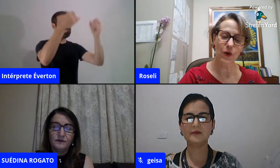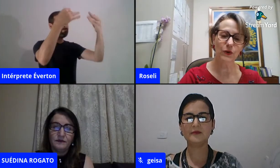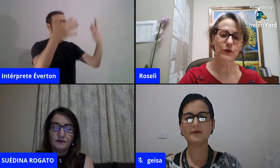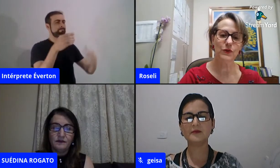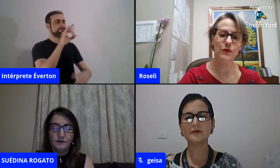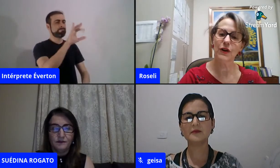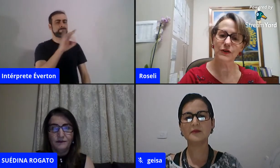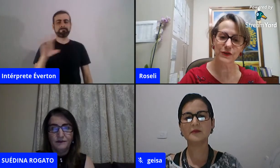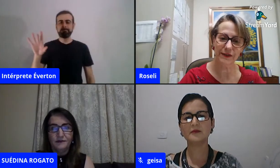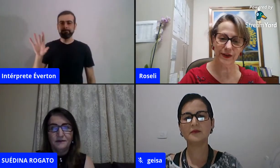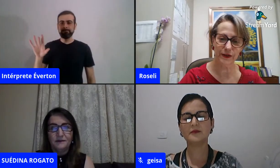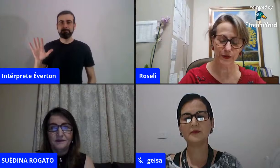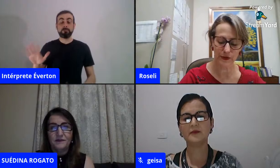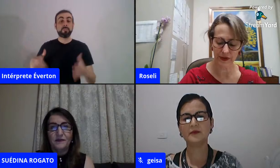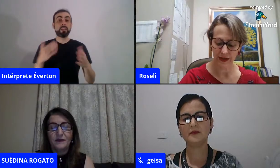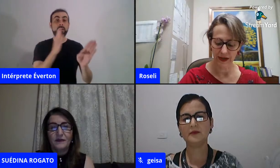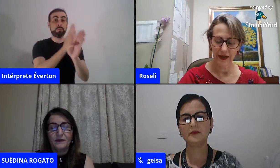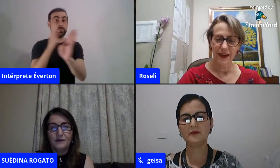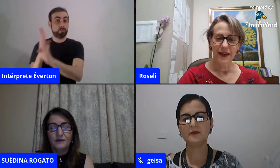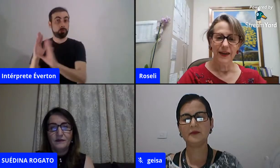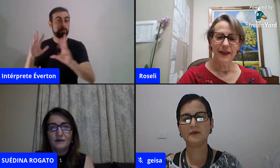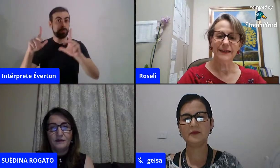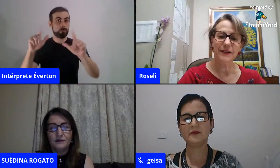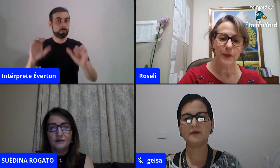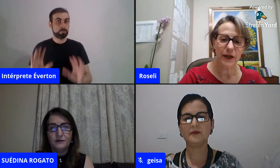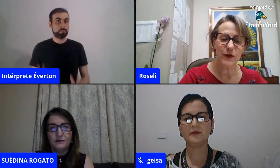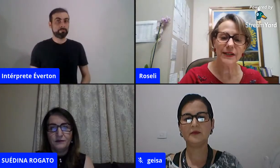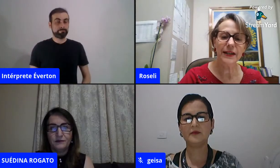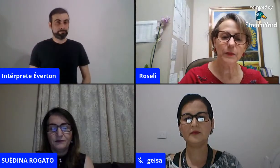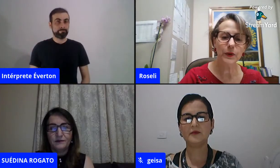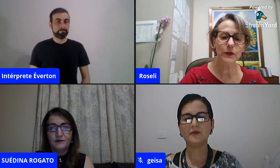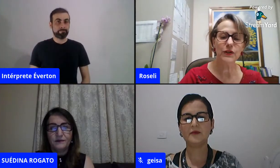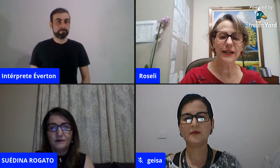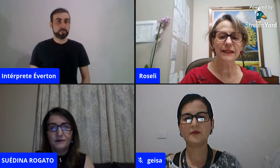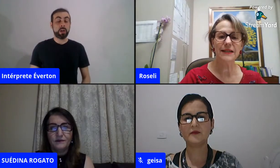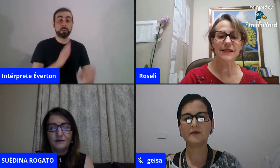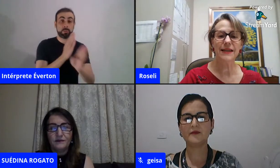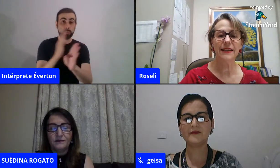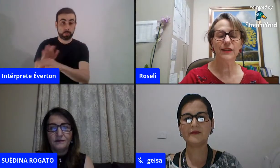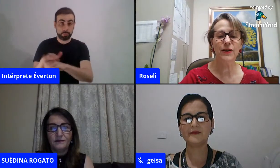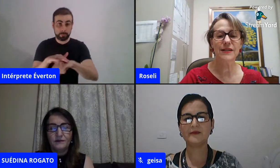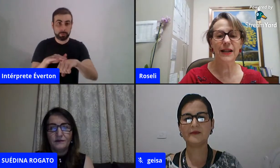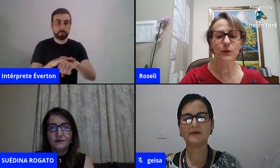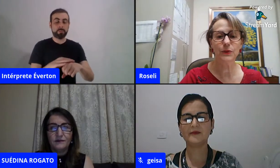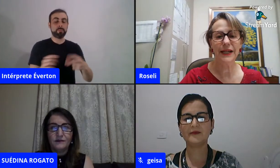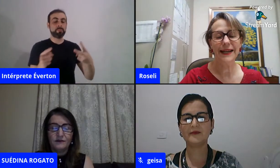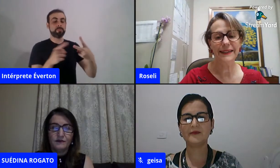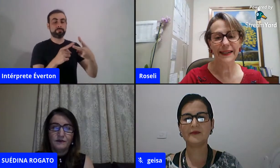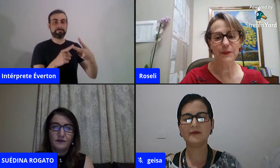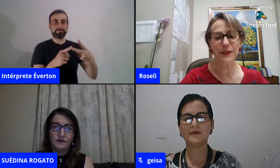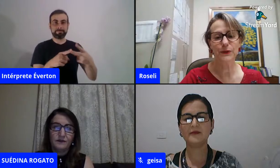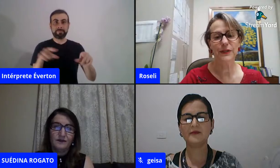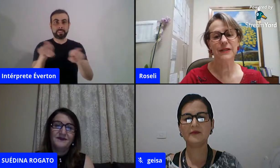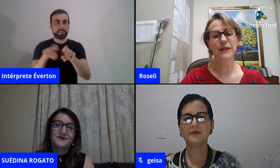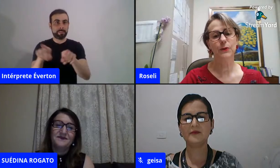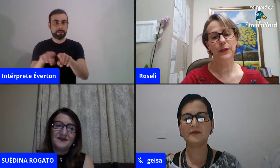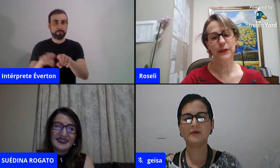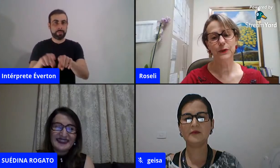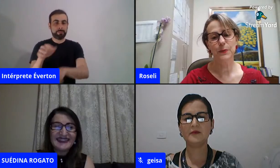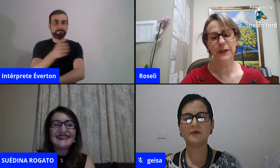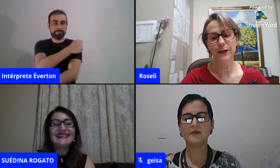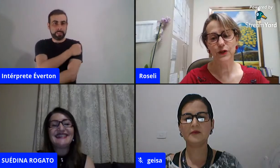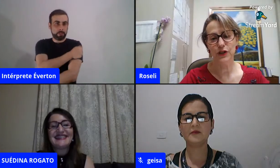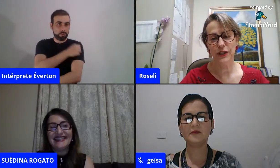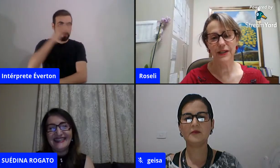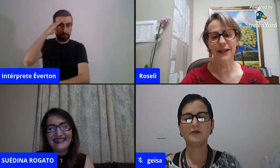nossos encontros, dos nossos eventos. E também gostaria muito de agradecer a nossa aluna acadêmica do terceiro